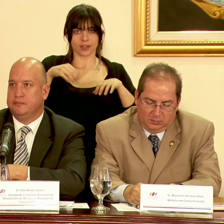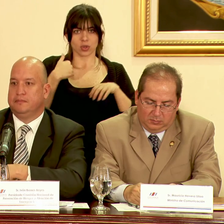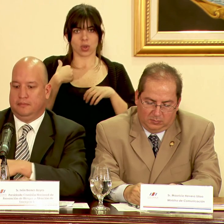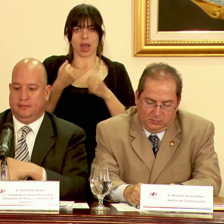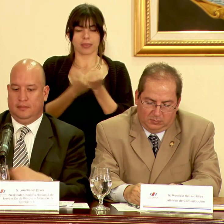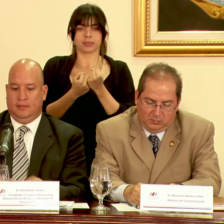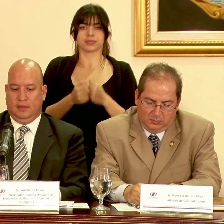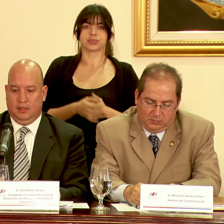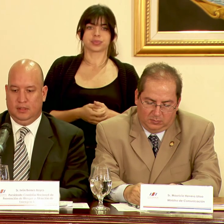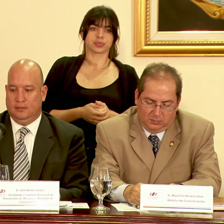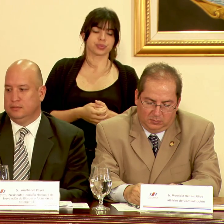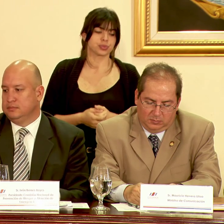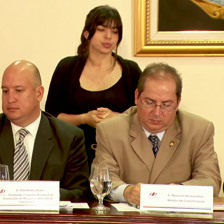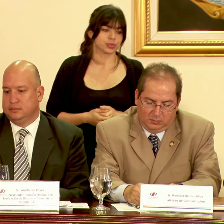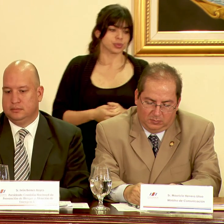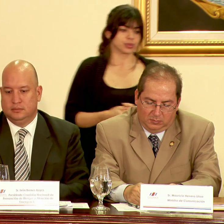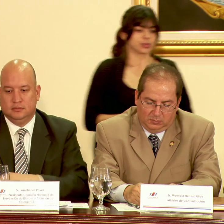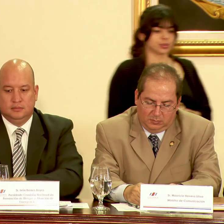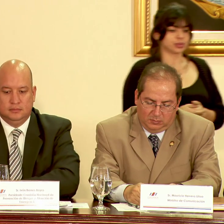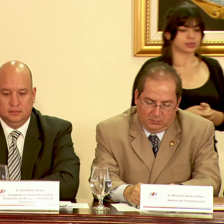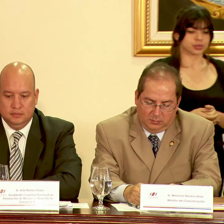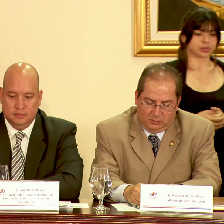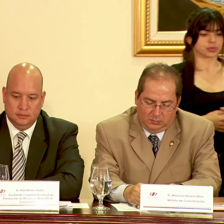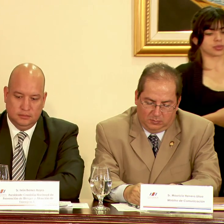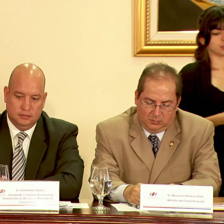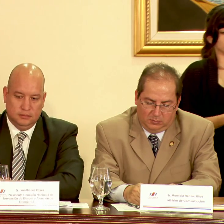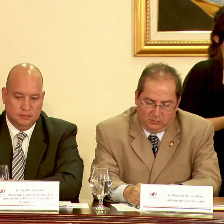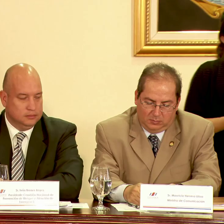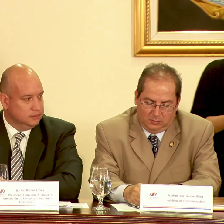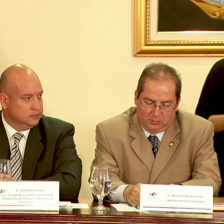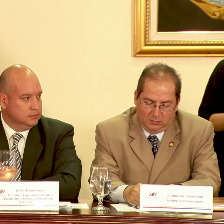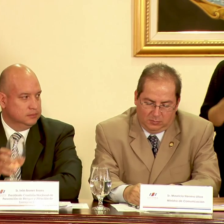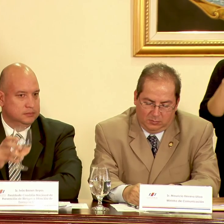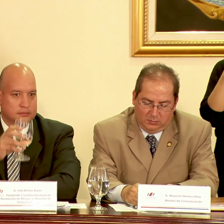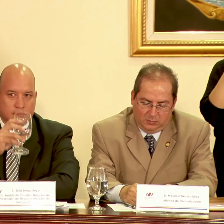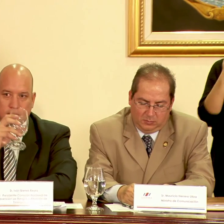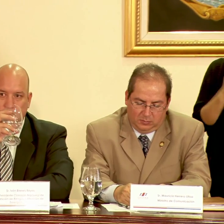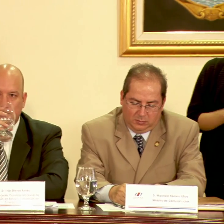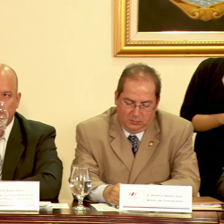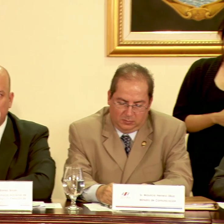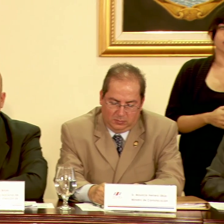es don Iván don Sergio Sí, gracias